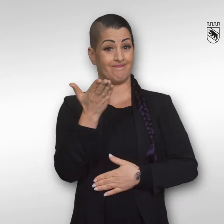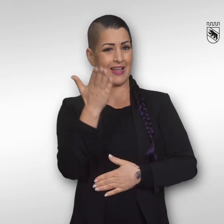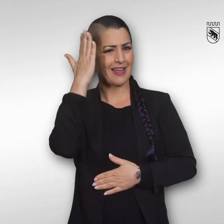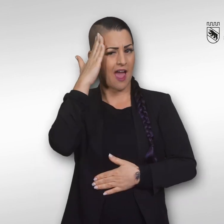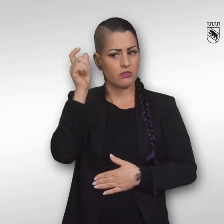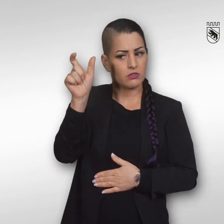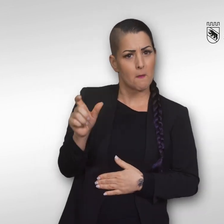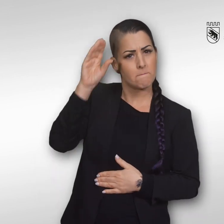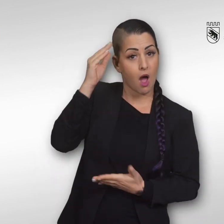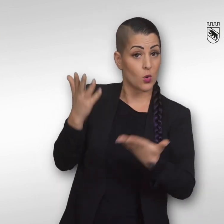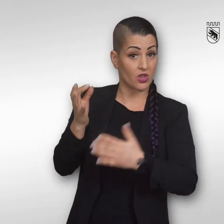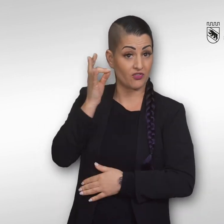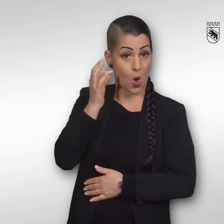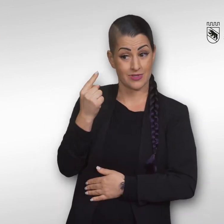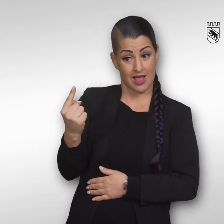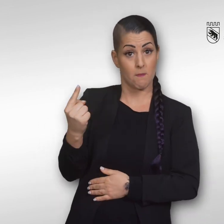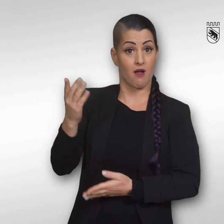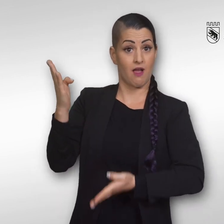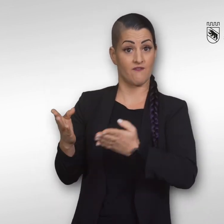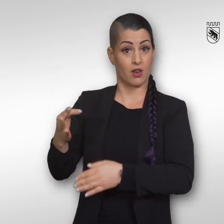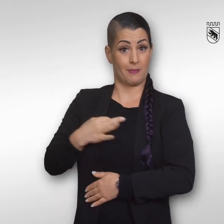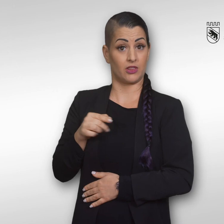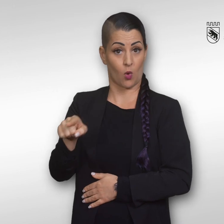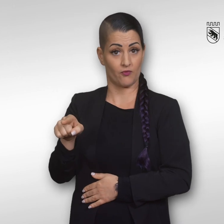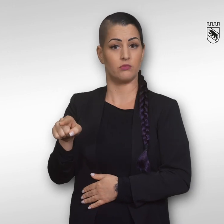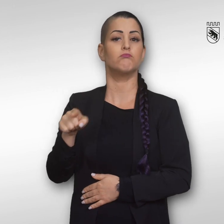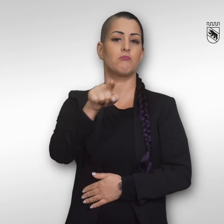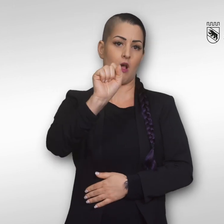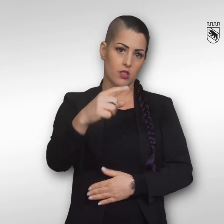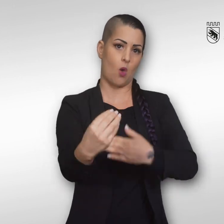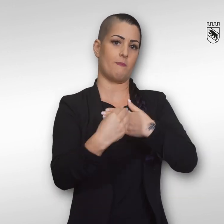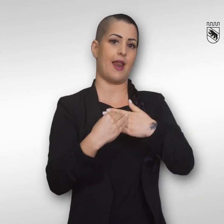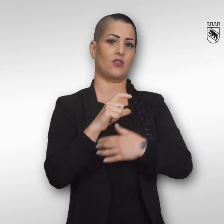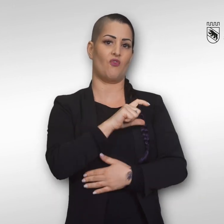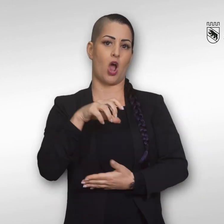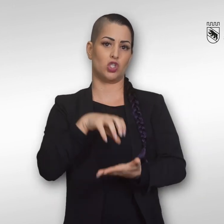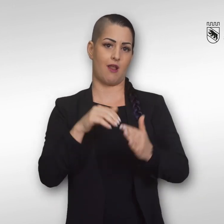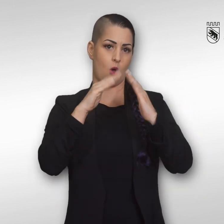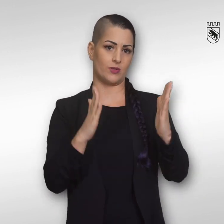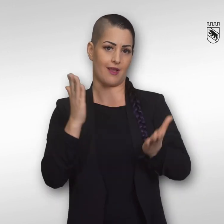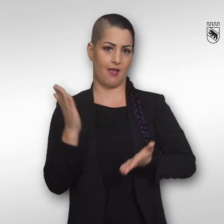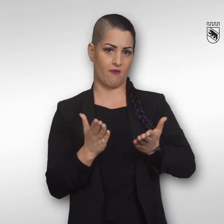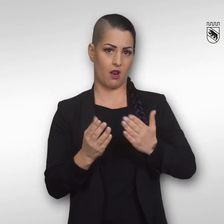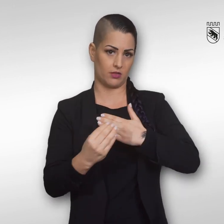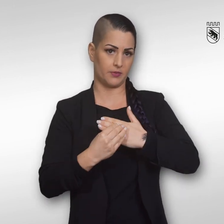Wenn Sie jemanden kennen, der oder die von Gewalt betroffen ist, können Sie sich auch bei der Fachstelle häusliche Gewalt melden.